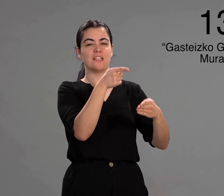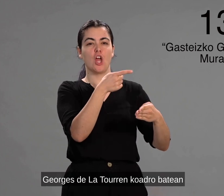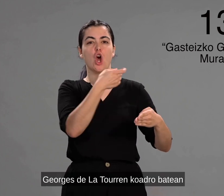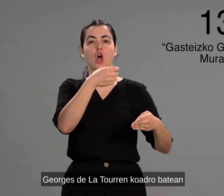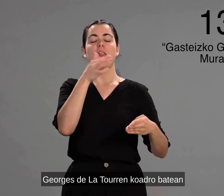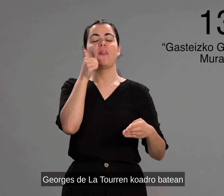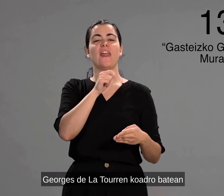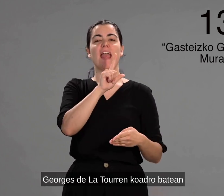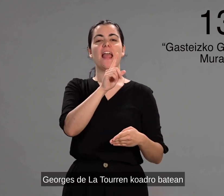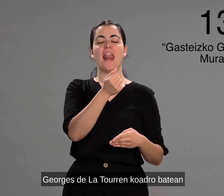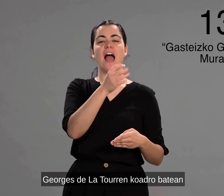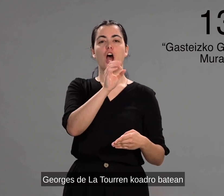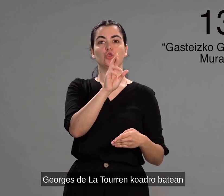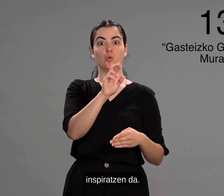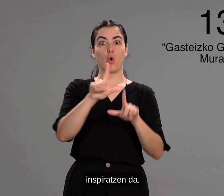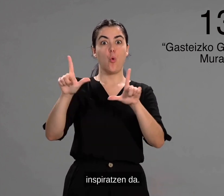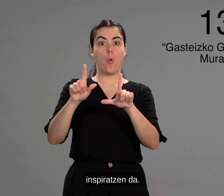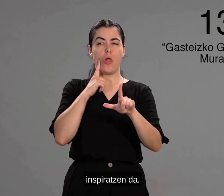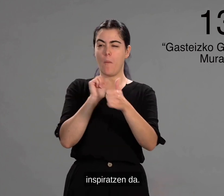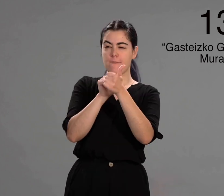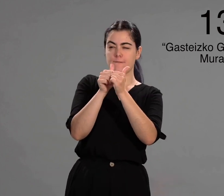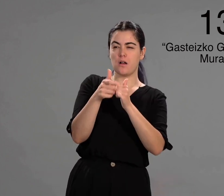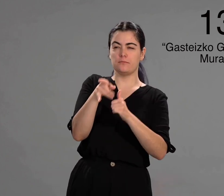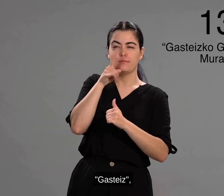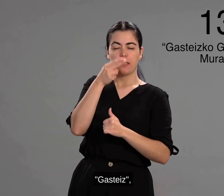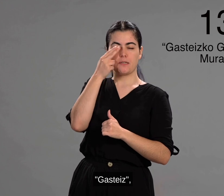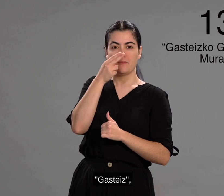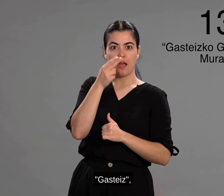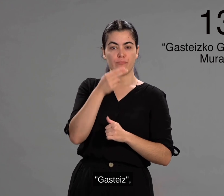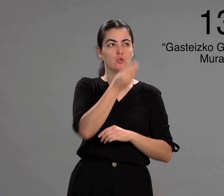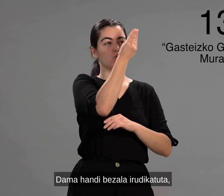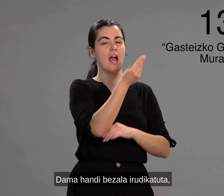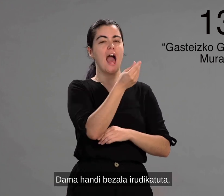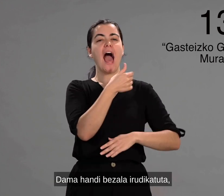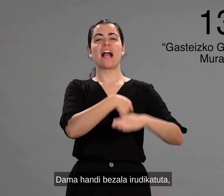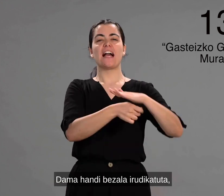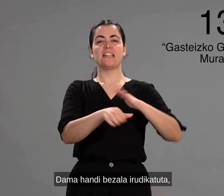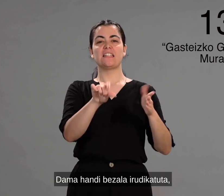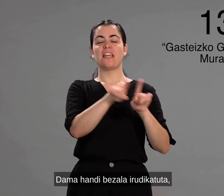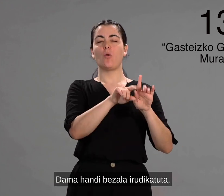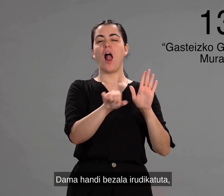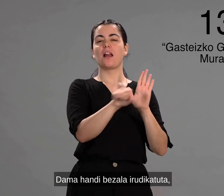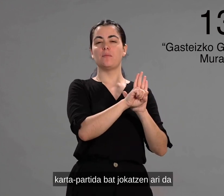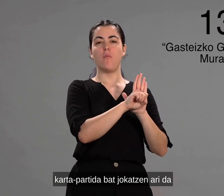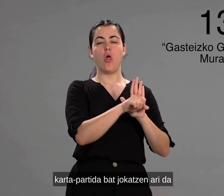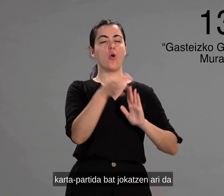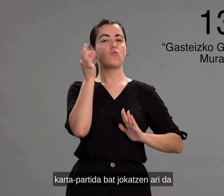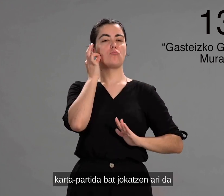Jorz de Laturren kuadro batean inspiratzen da. Gazteiz, dama handi bezala irudikatuta, karta partida bat